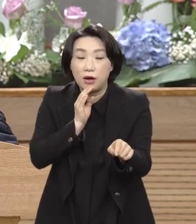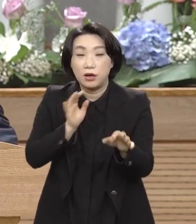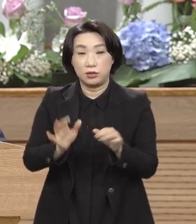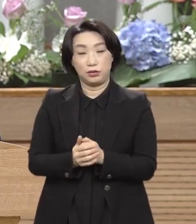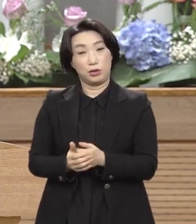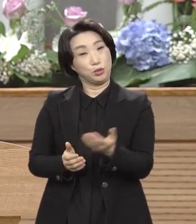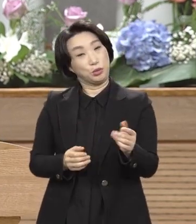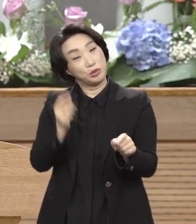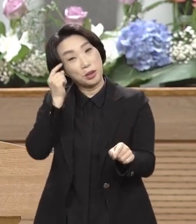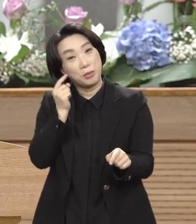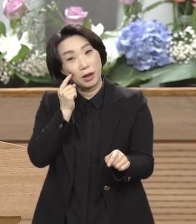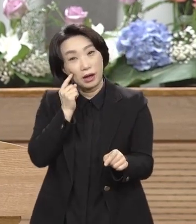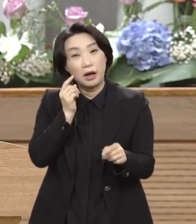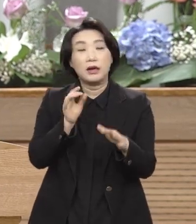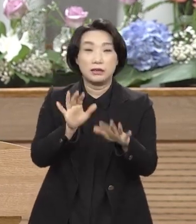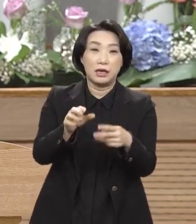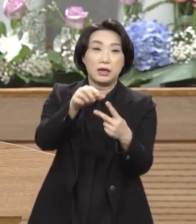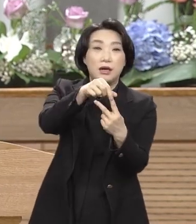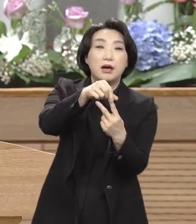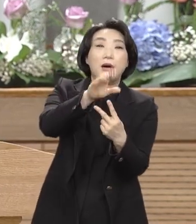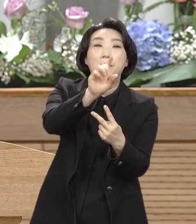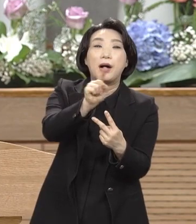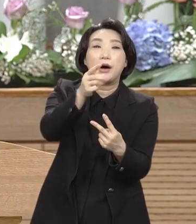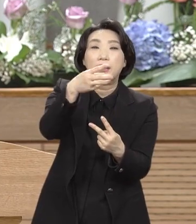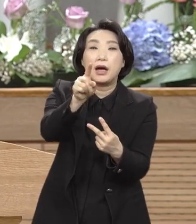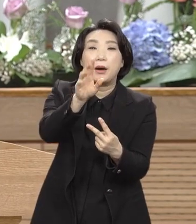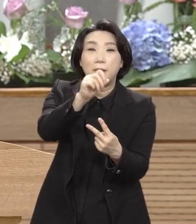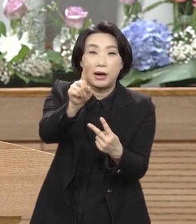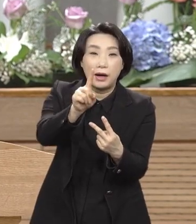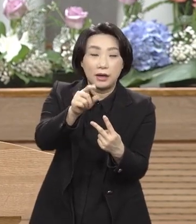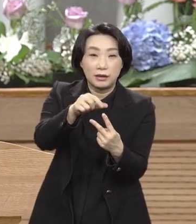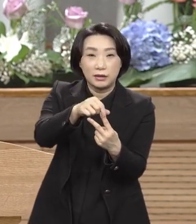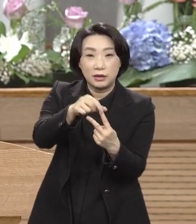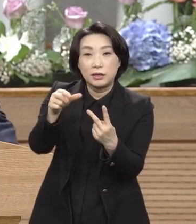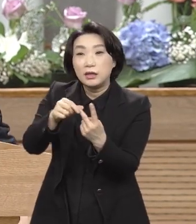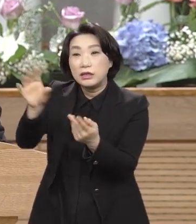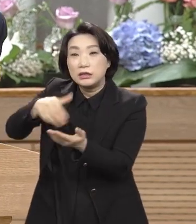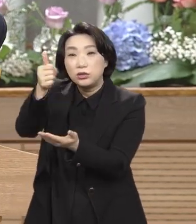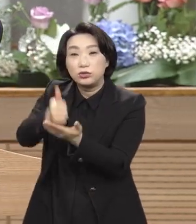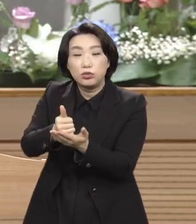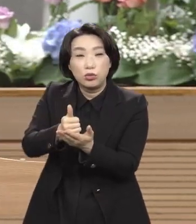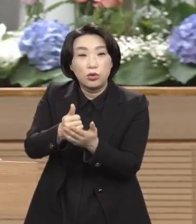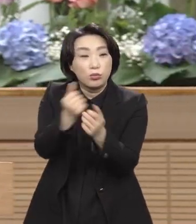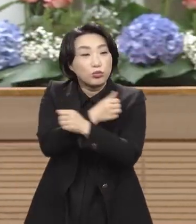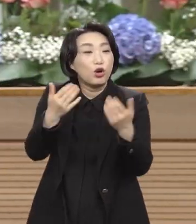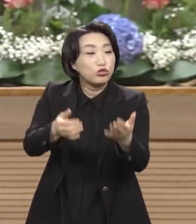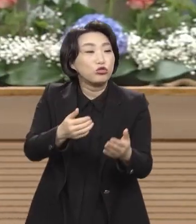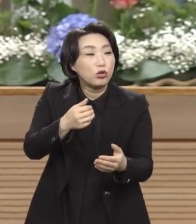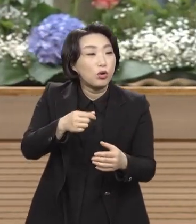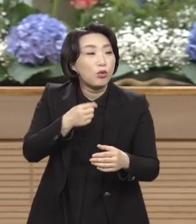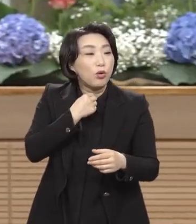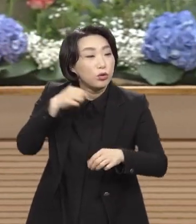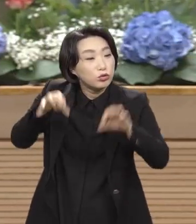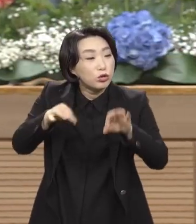바라바냐 그리스도냐 왜 이렇게 묻느냐 명절이 되면 제 나라를 놓아주는